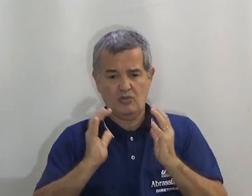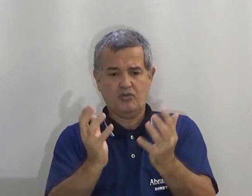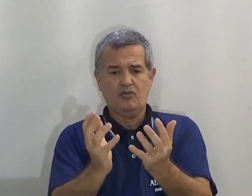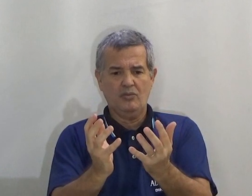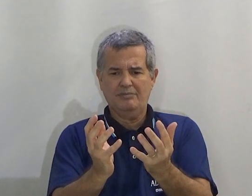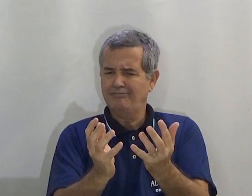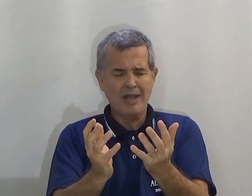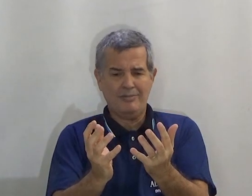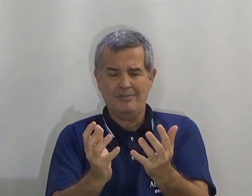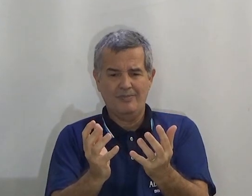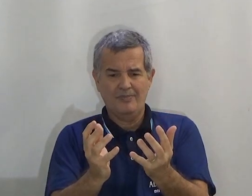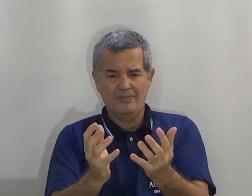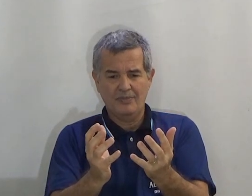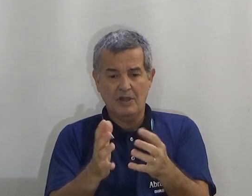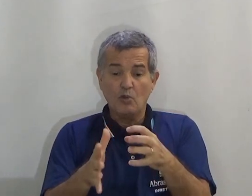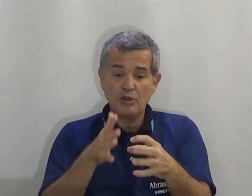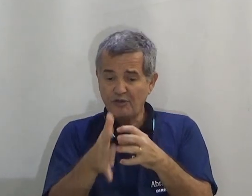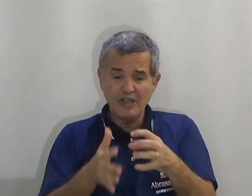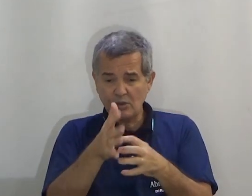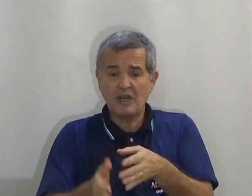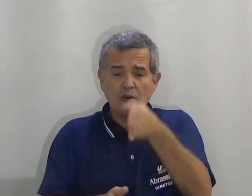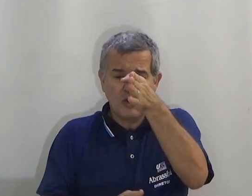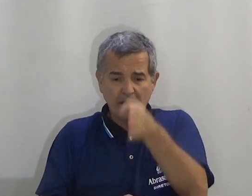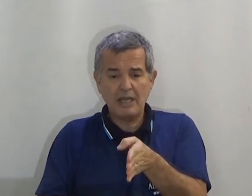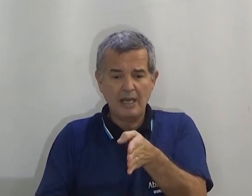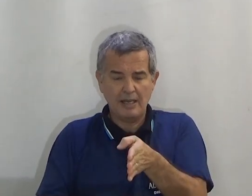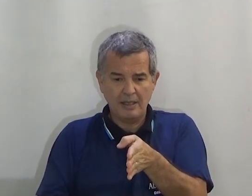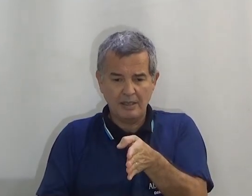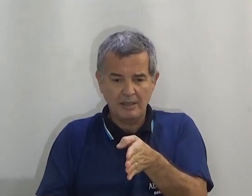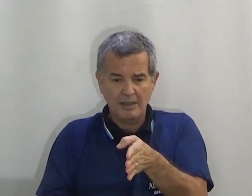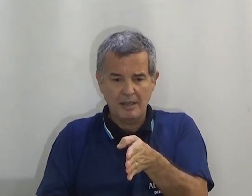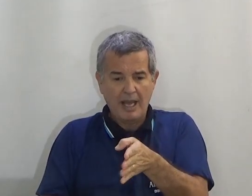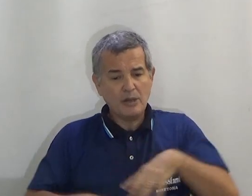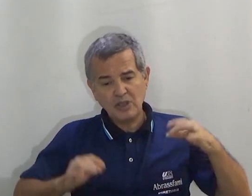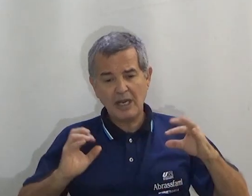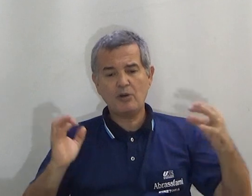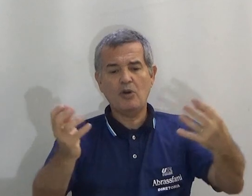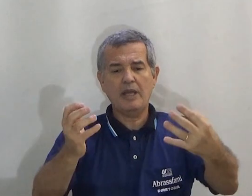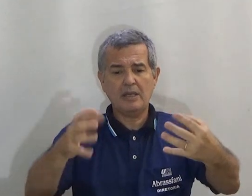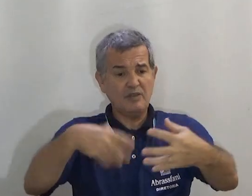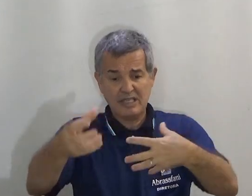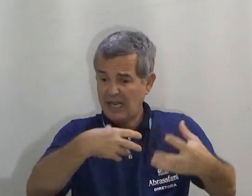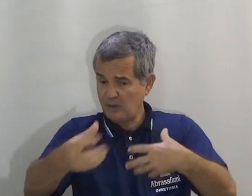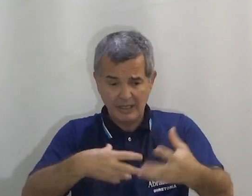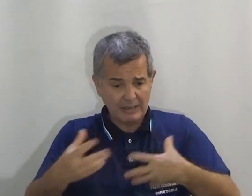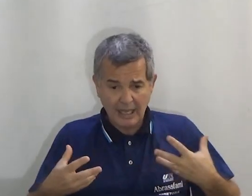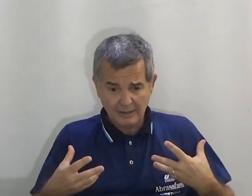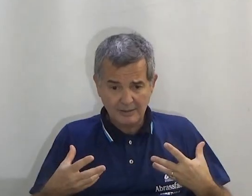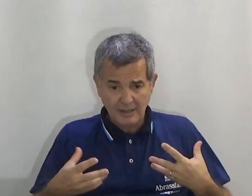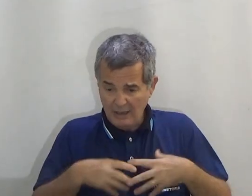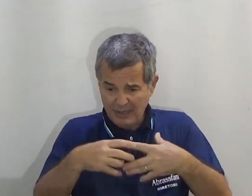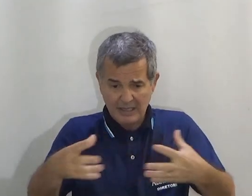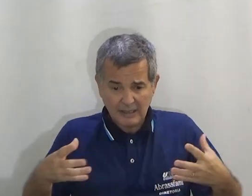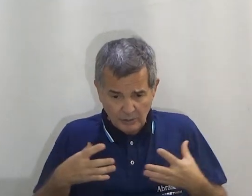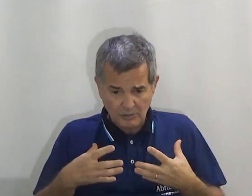Pessoas. Não. Quando eu fiz o trem. Coloquei ele aqui. Aí eu tirei e coloquei aqui. Você sabe onde é que está?